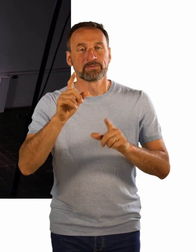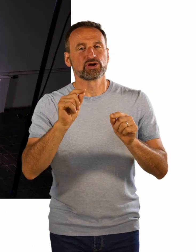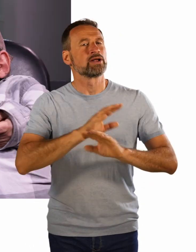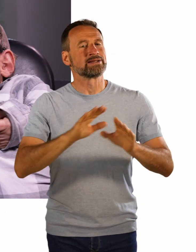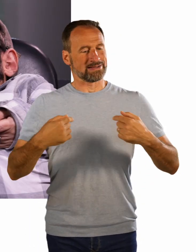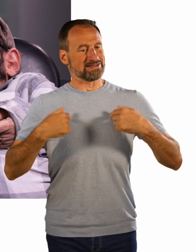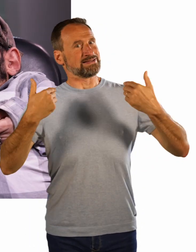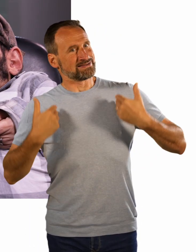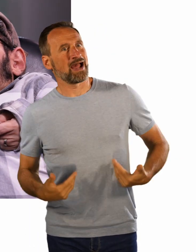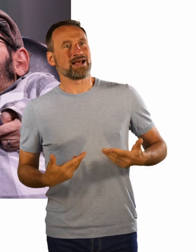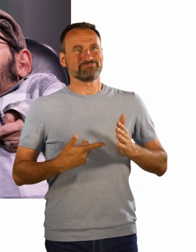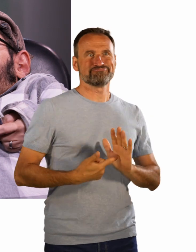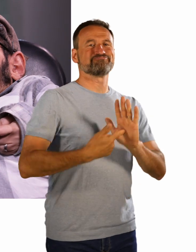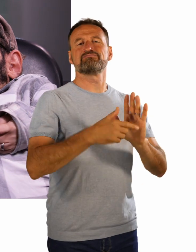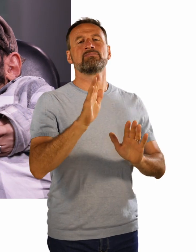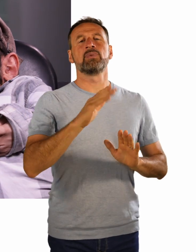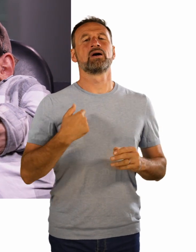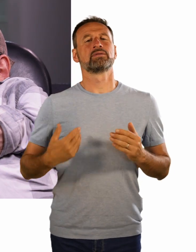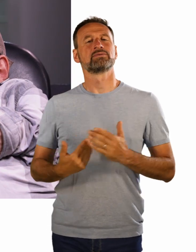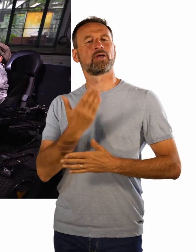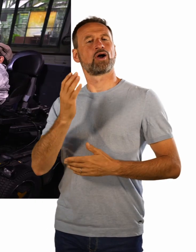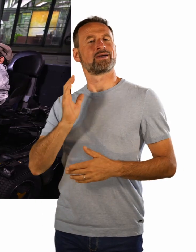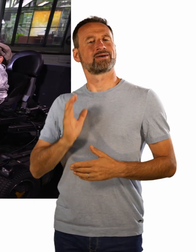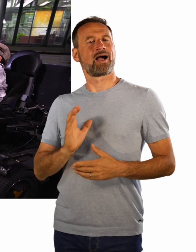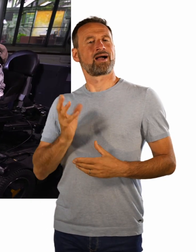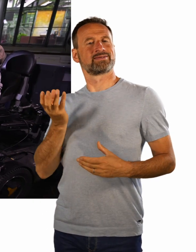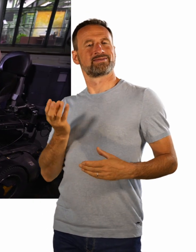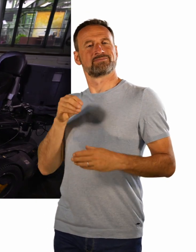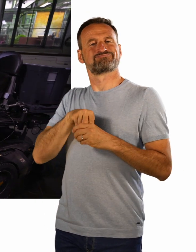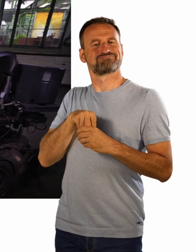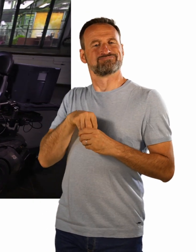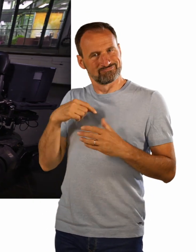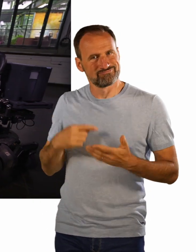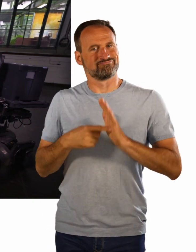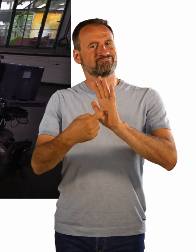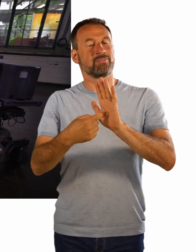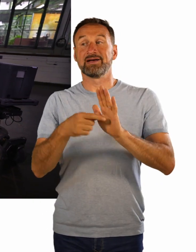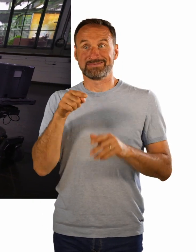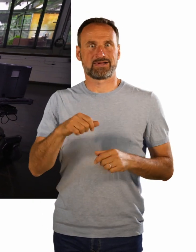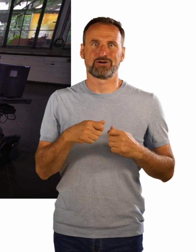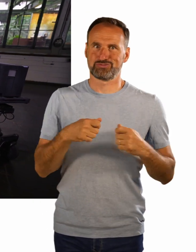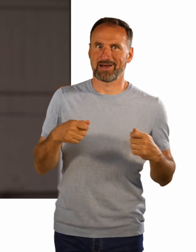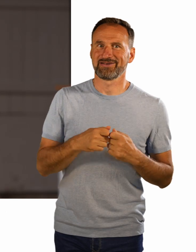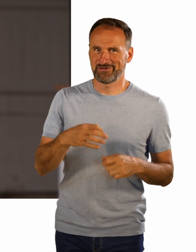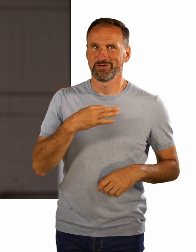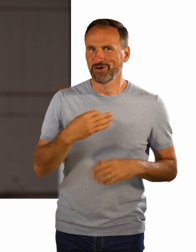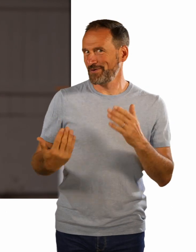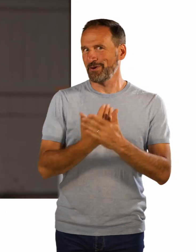als ein neuer Charakter sozusagen. Und das ist auch mal was ganz Spannendes und ganz Neues gewesen, weil man da halt